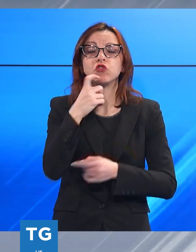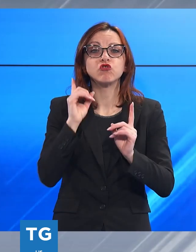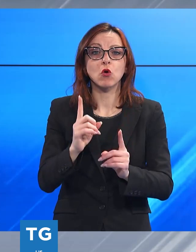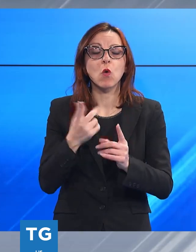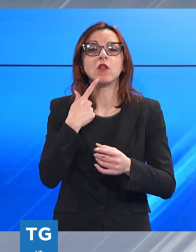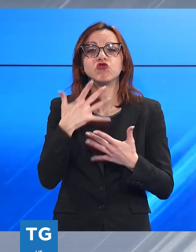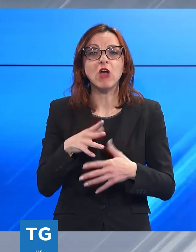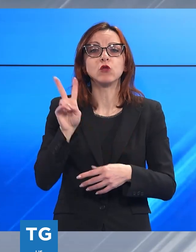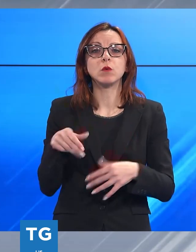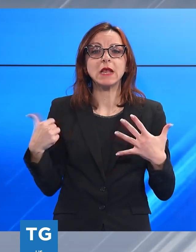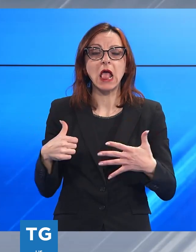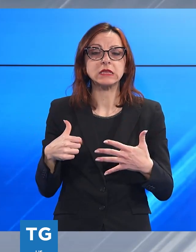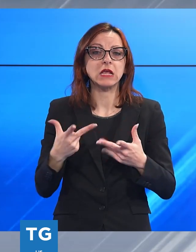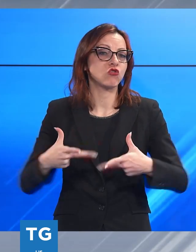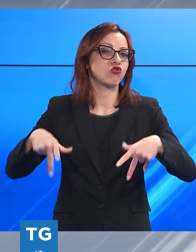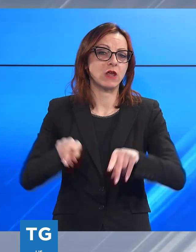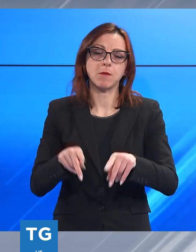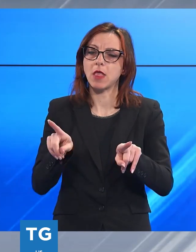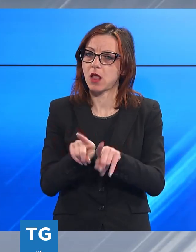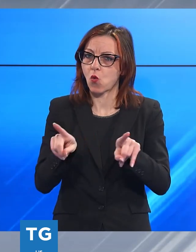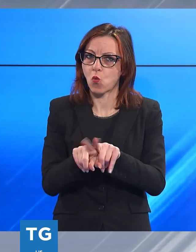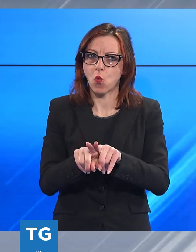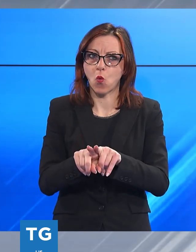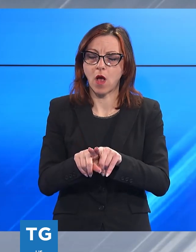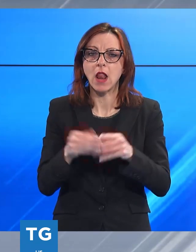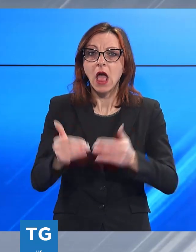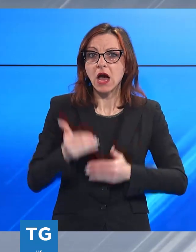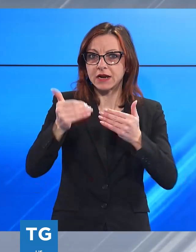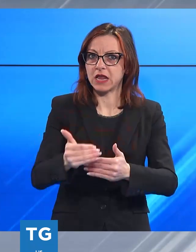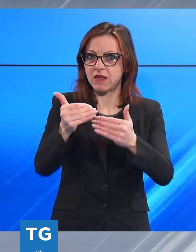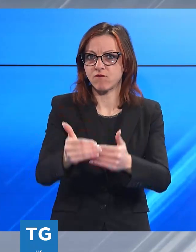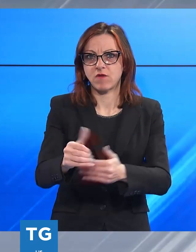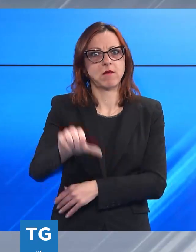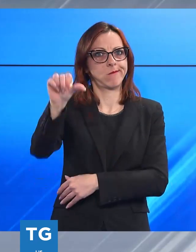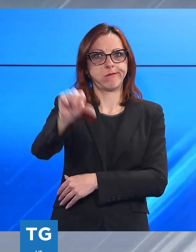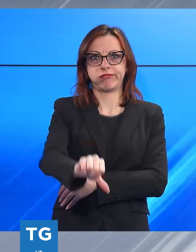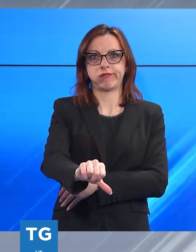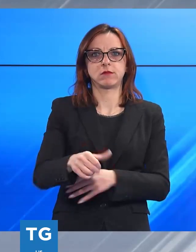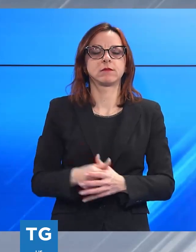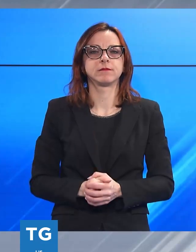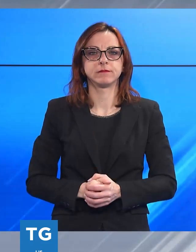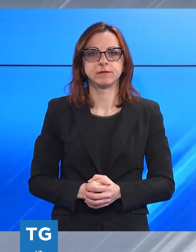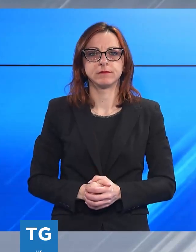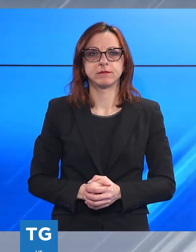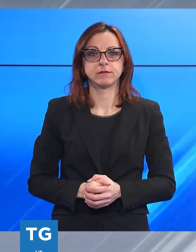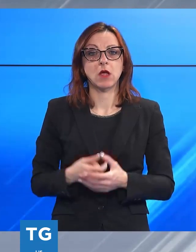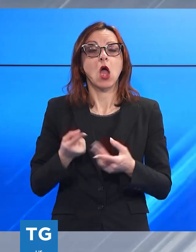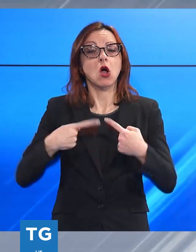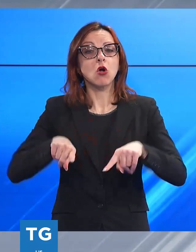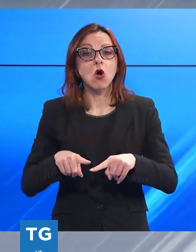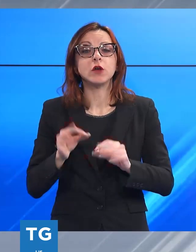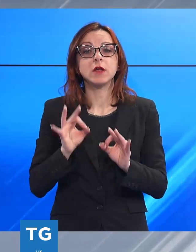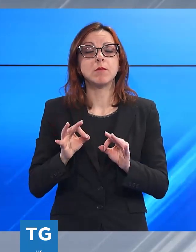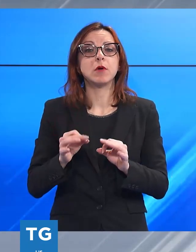quanto già affermato nel 2016, bocciando la politica dei rinvii tenuta in passato dai governi italiani. La Corte era stata tirata in ballo dal